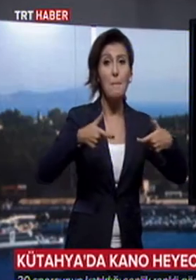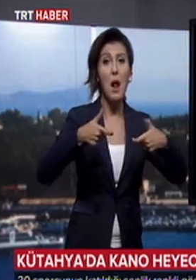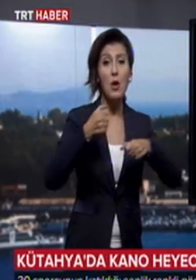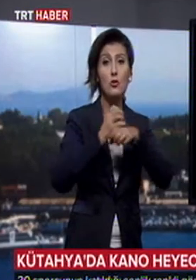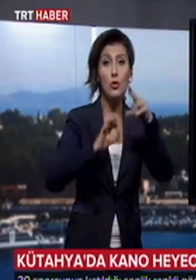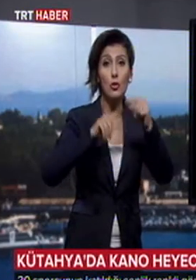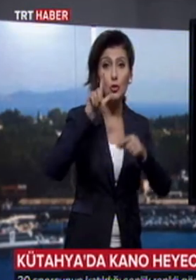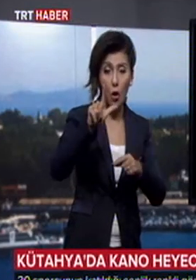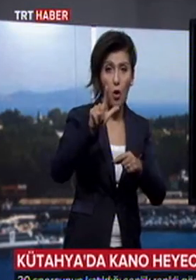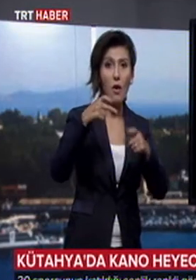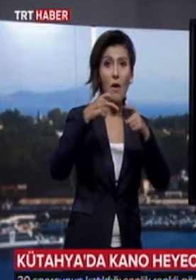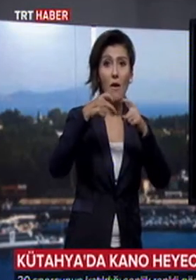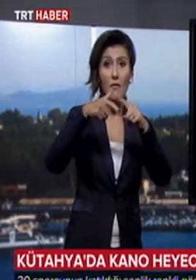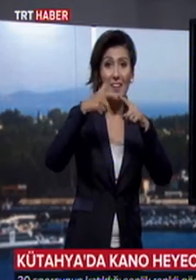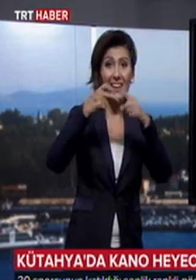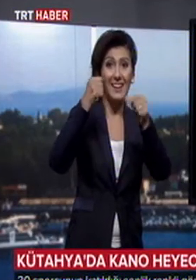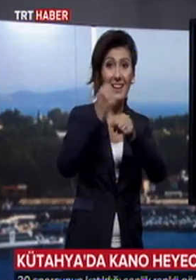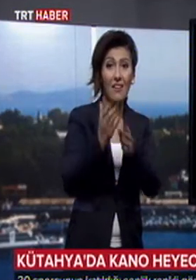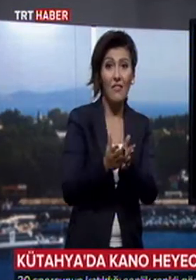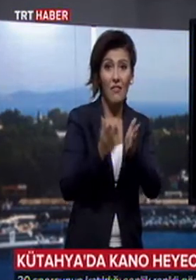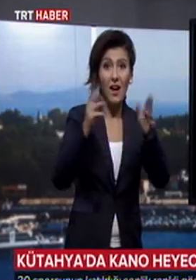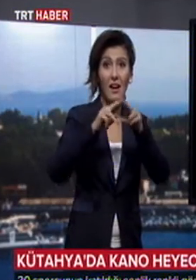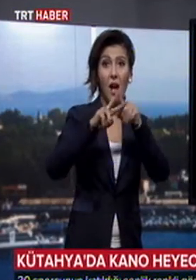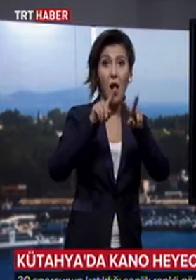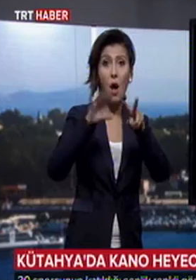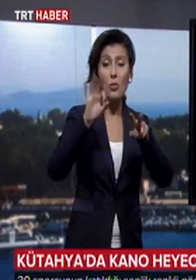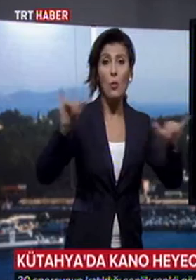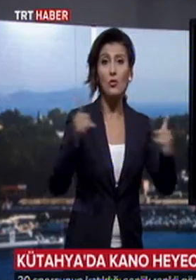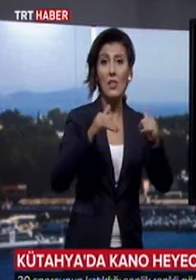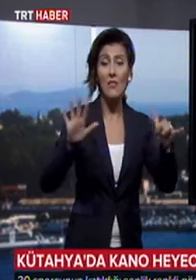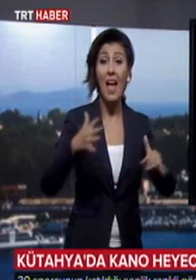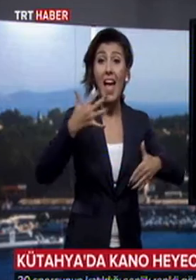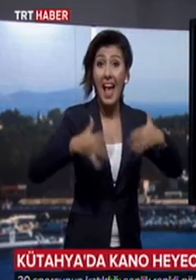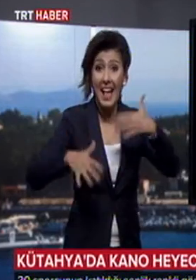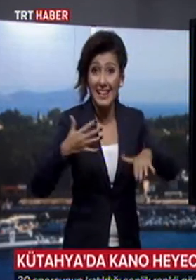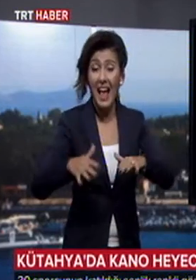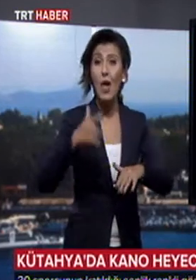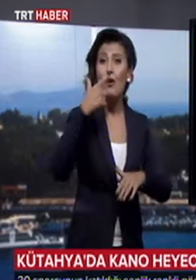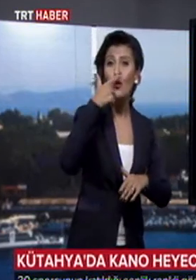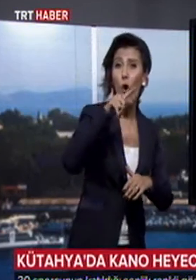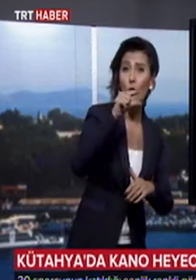Şenliği düzenlendi. Şenlik'te engelliler ve köylüler ilk kez kano kullanıp kürek çekti.